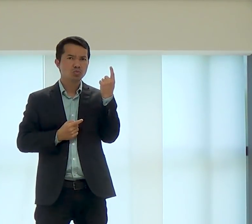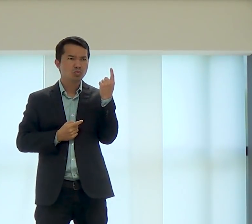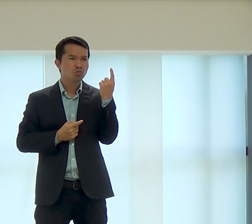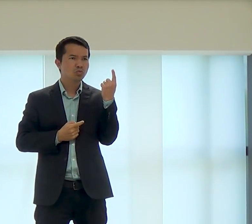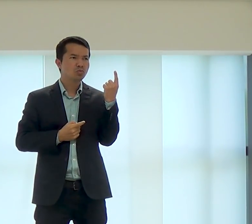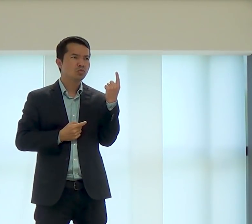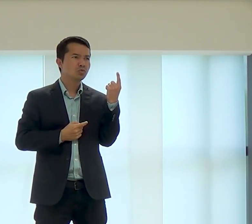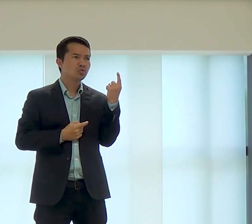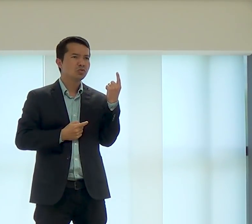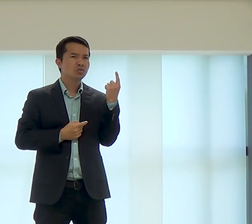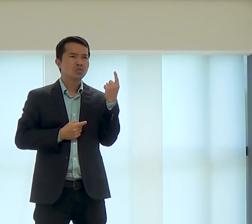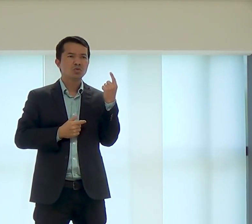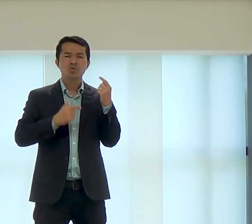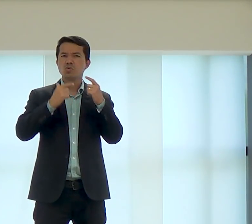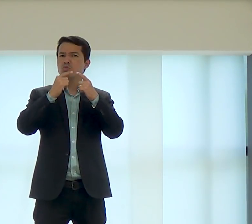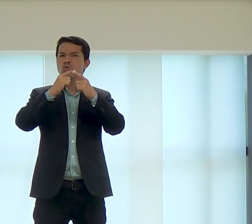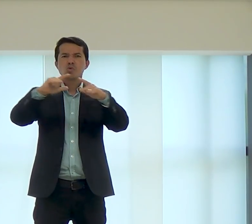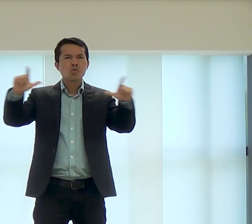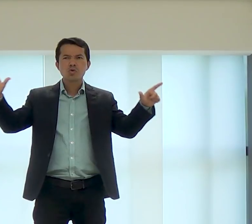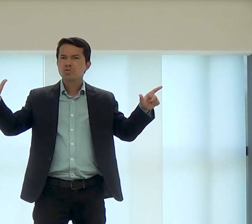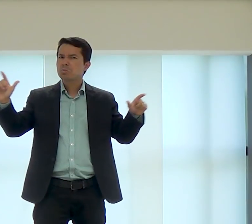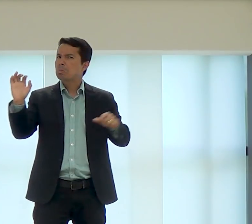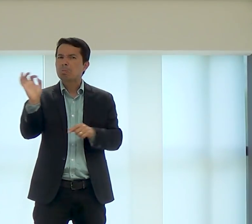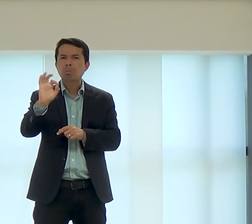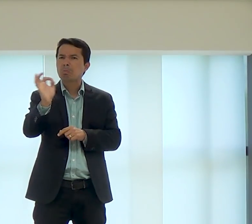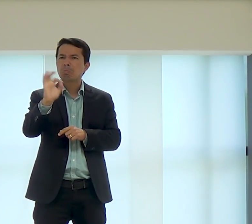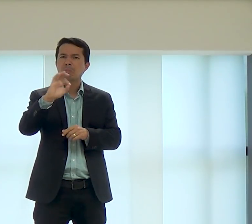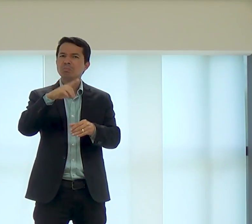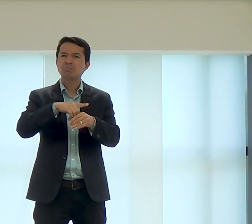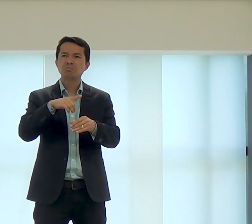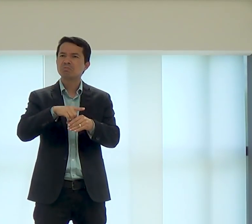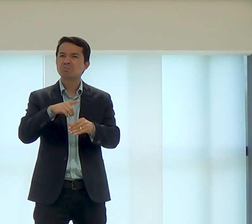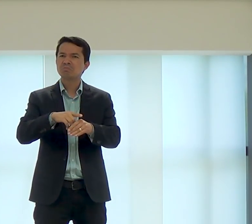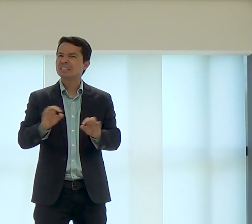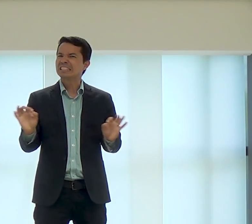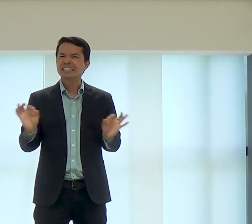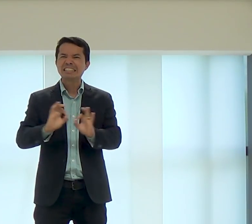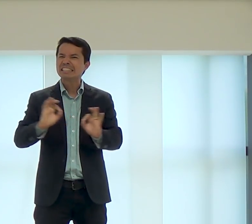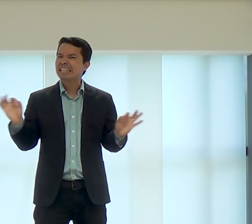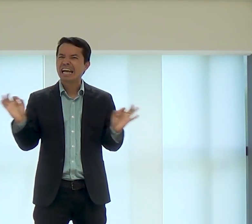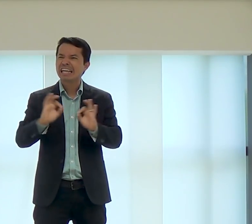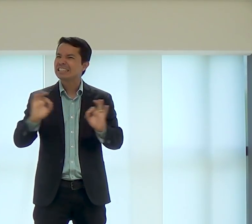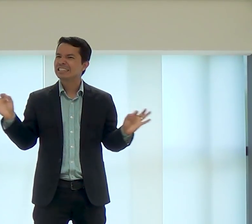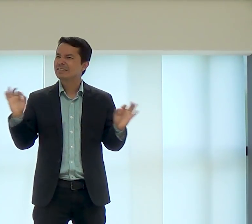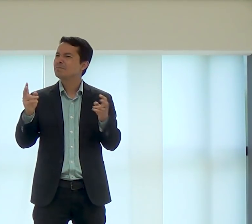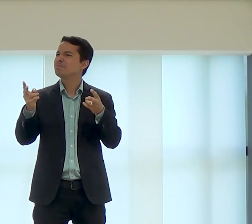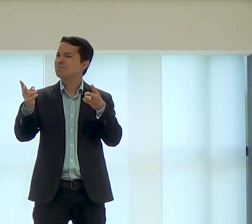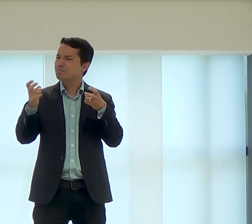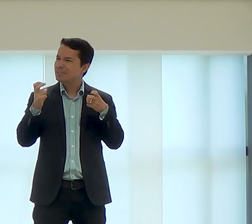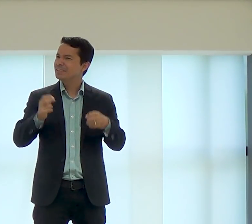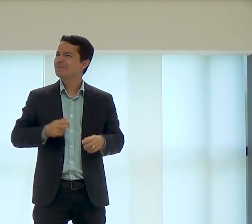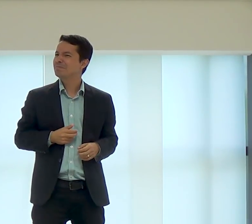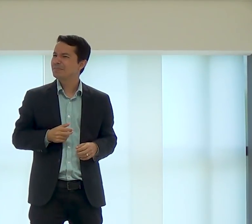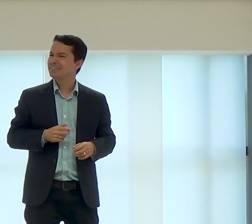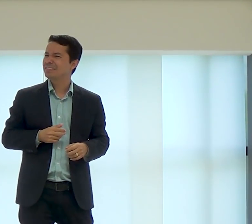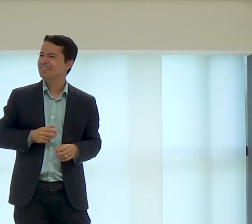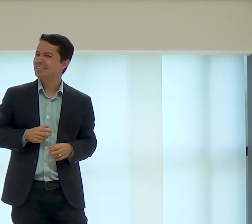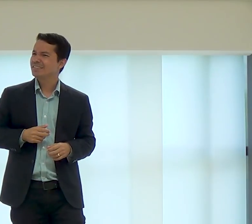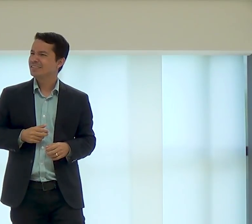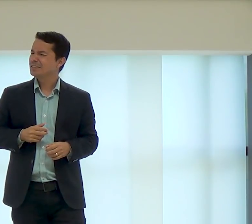tinha o salão e os surdos nada, nada,